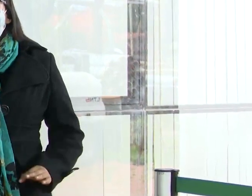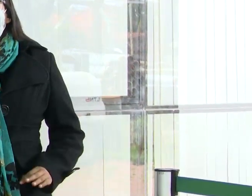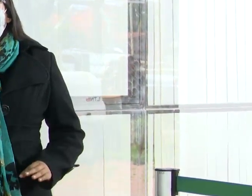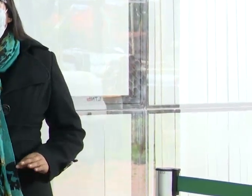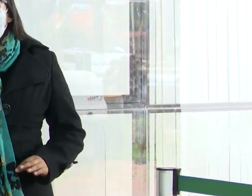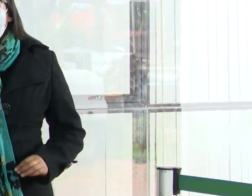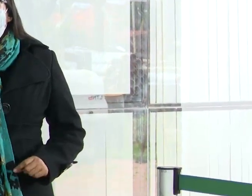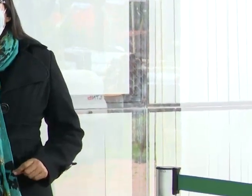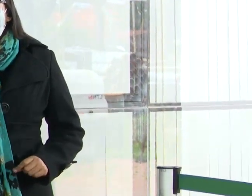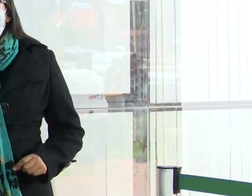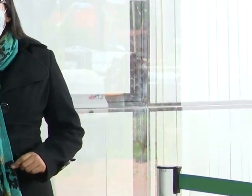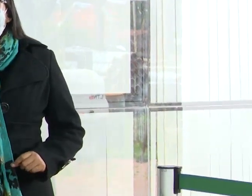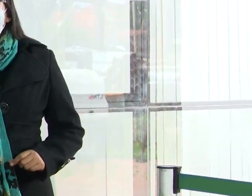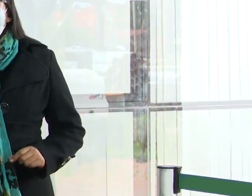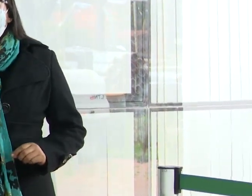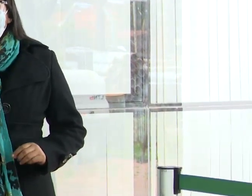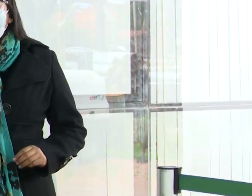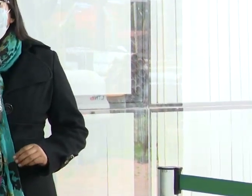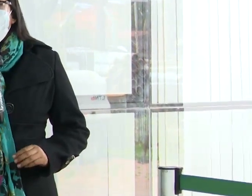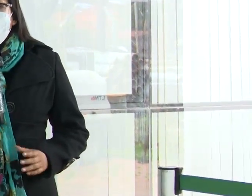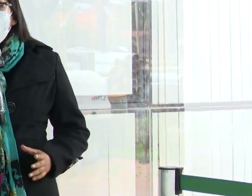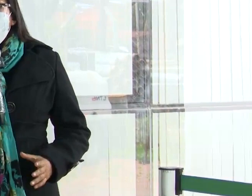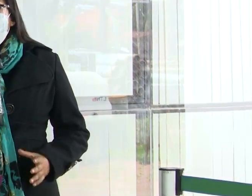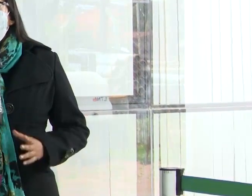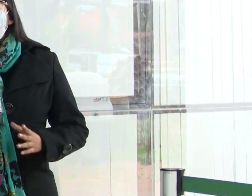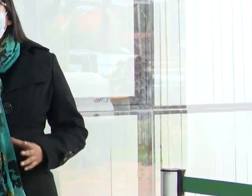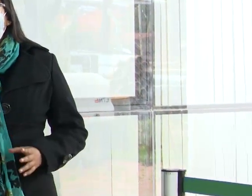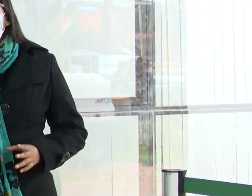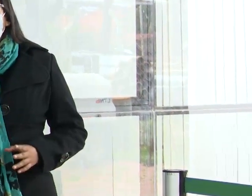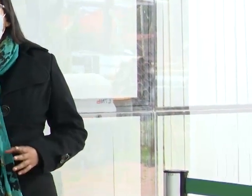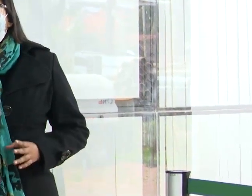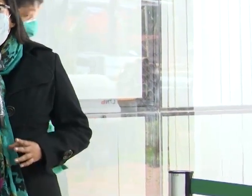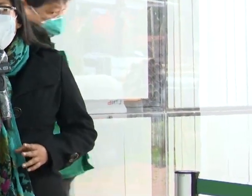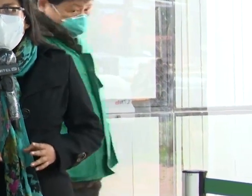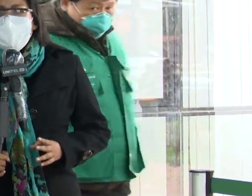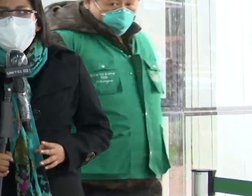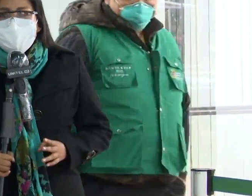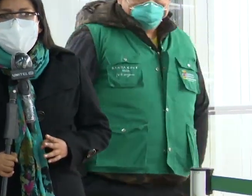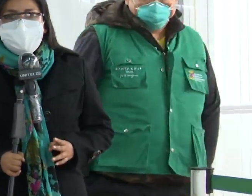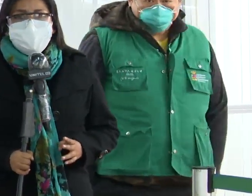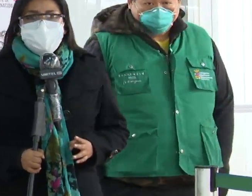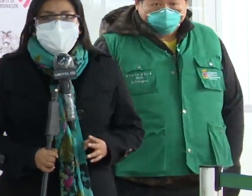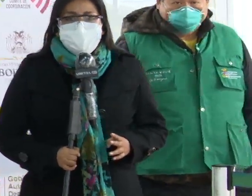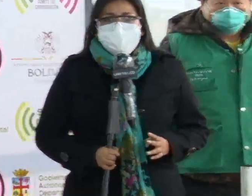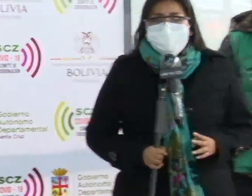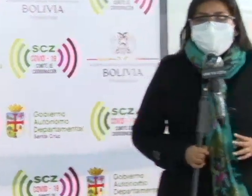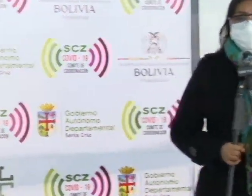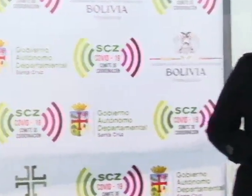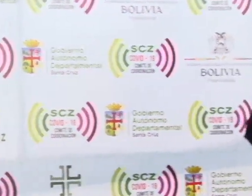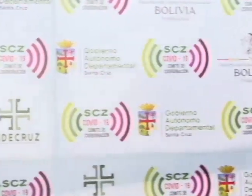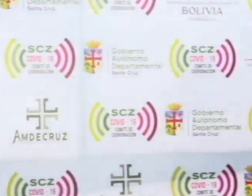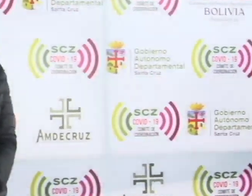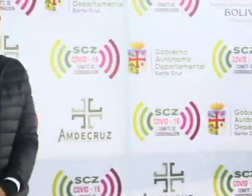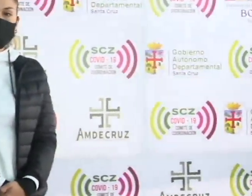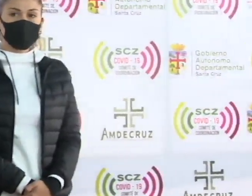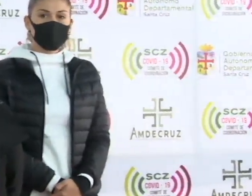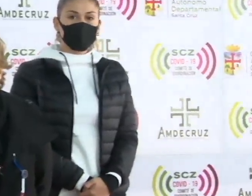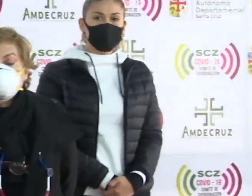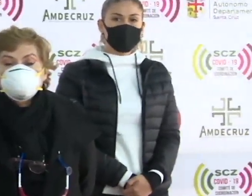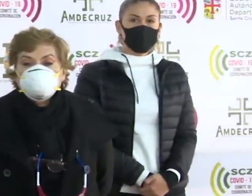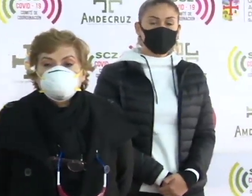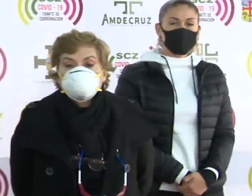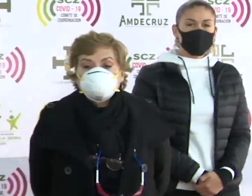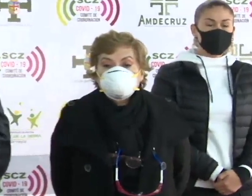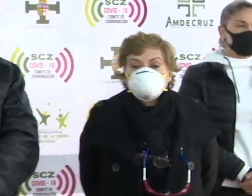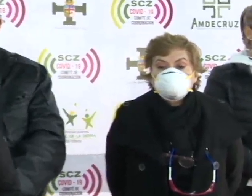Interrumpimos la programación habitual de UNITEL para escuchar el pronunciamiento del secretario general de la gobernación, el ingeniero Rolly